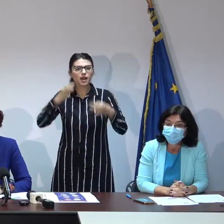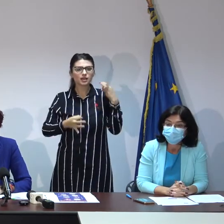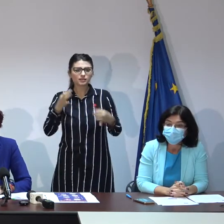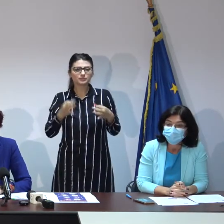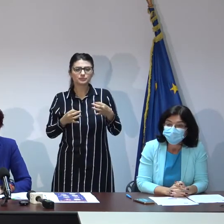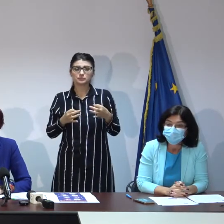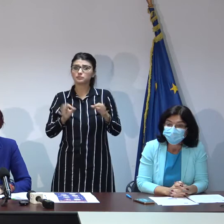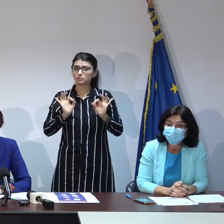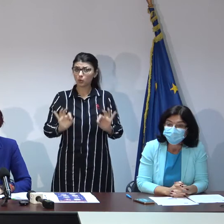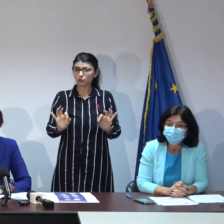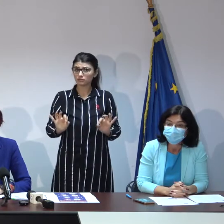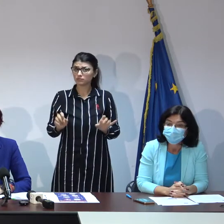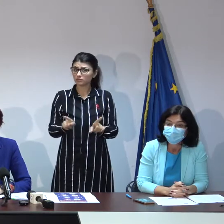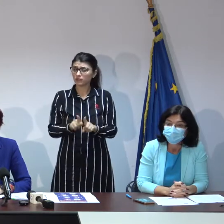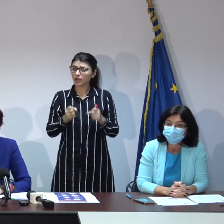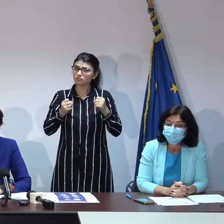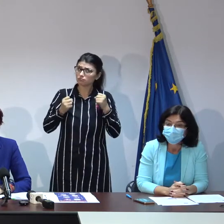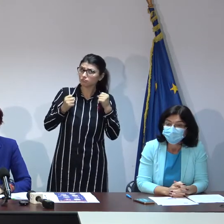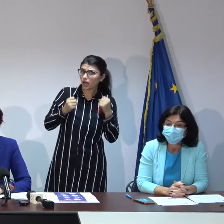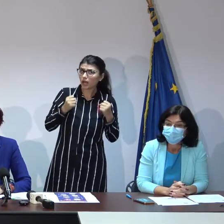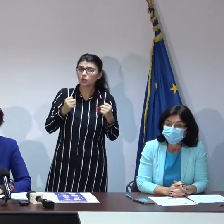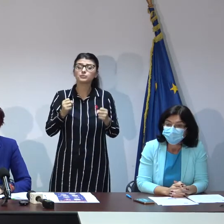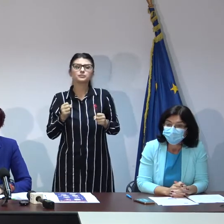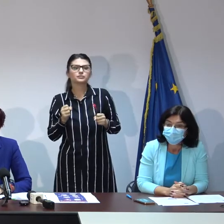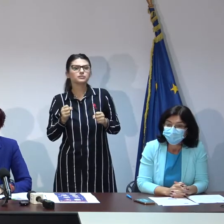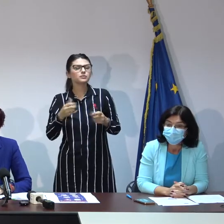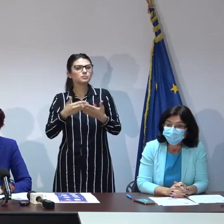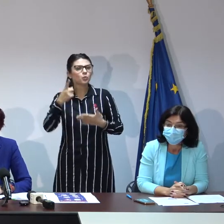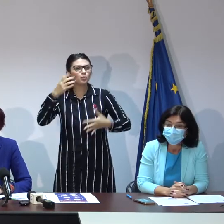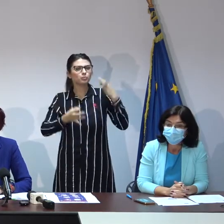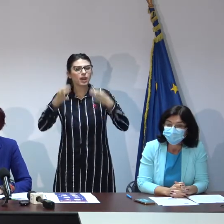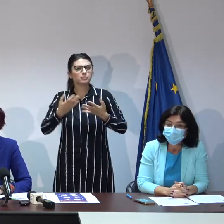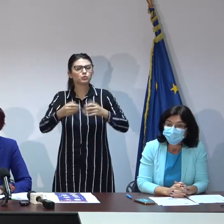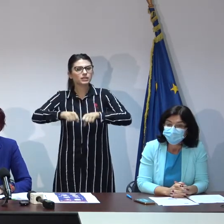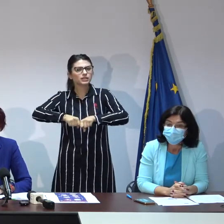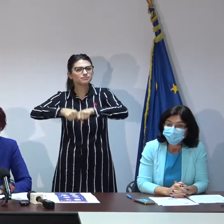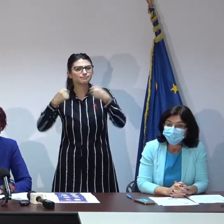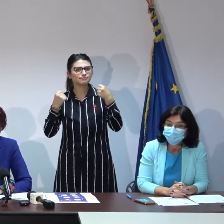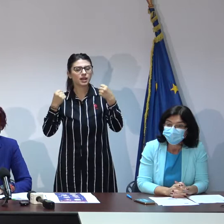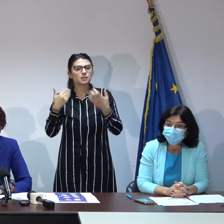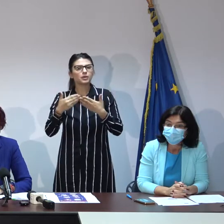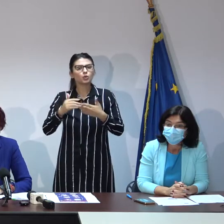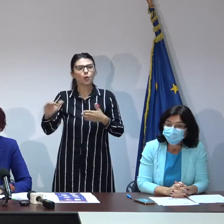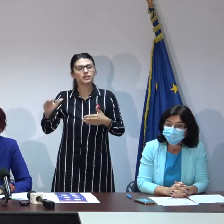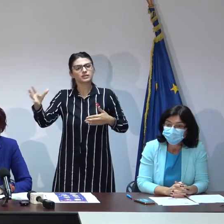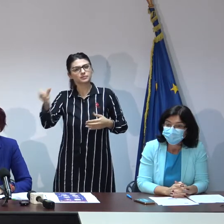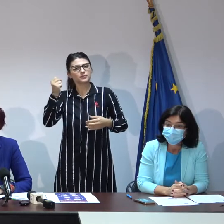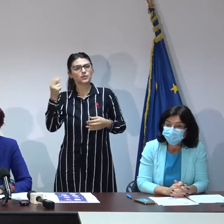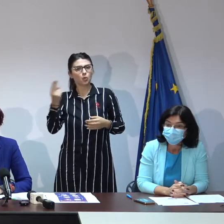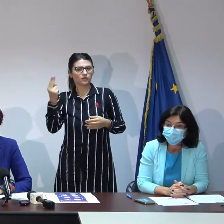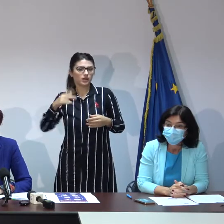de îndrăzneț, un plan de acțiune de deblocare a procesului de adopție națională,